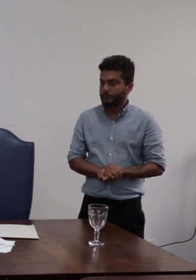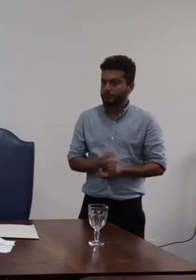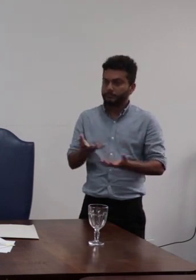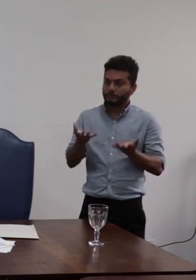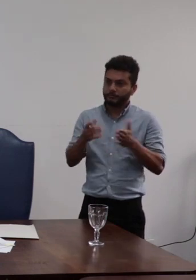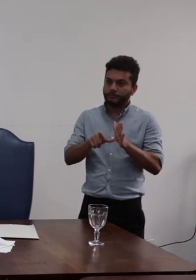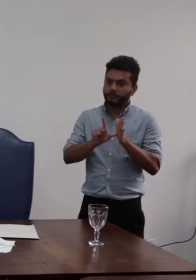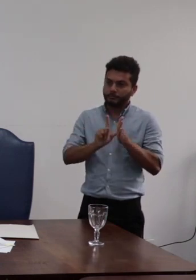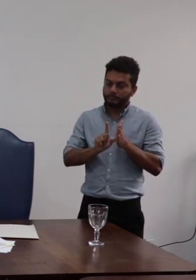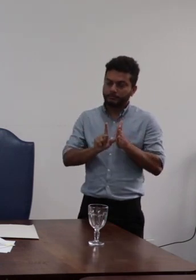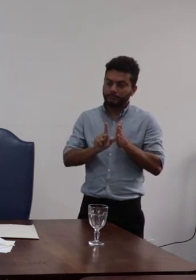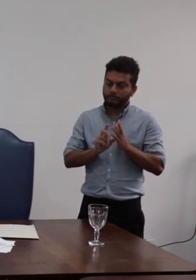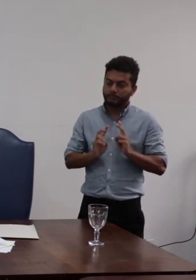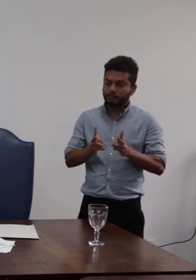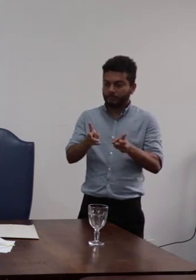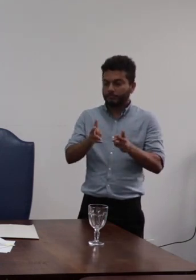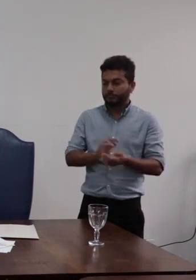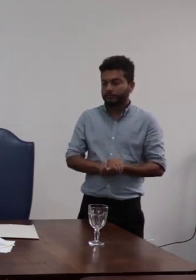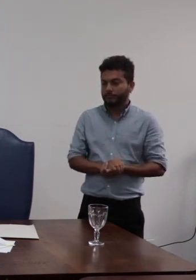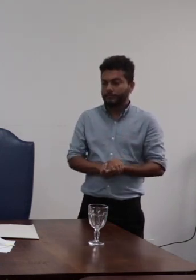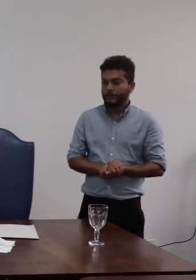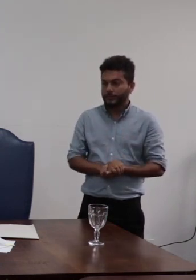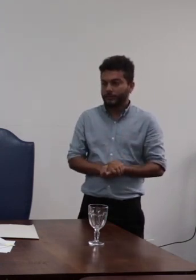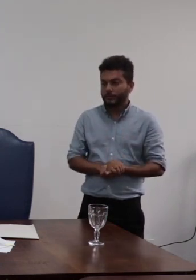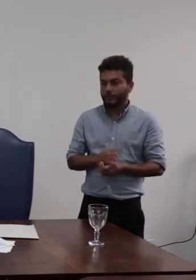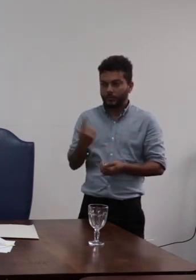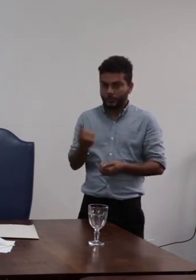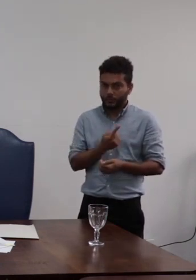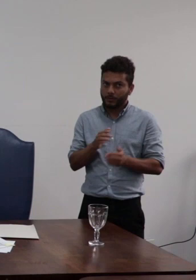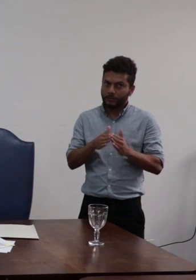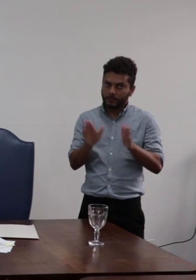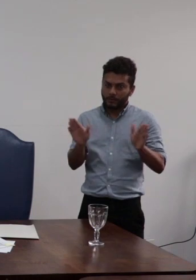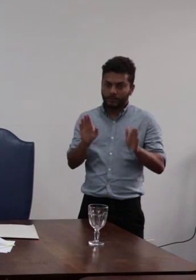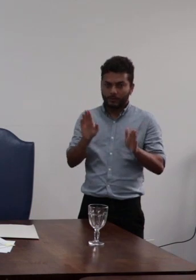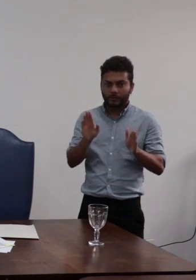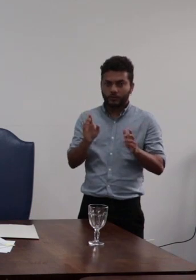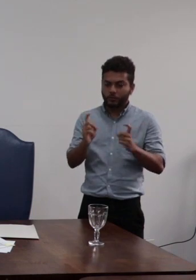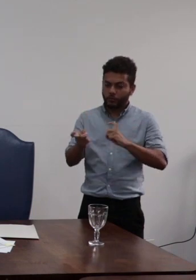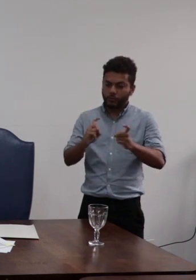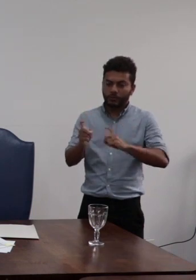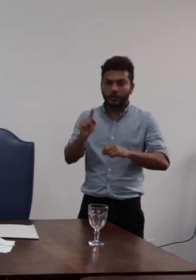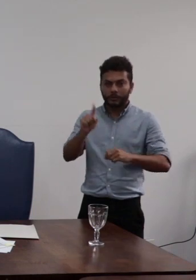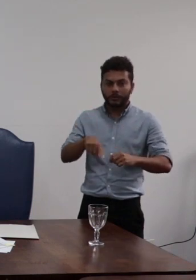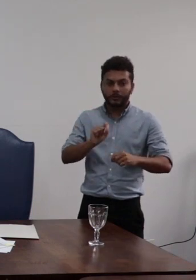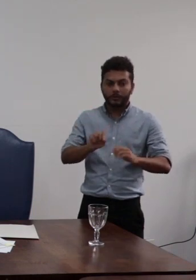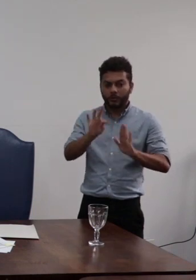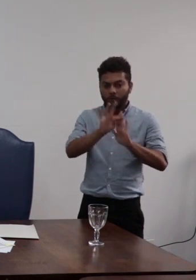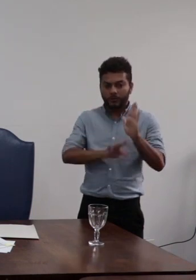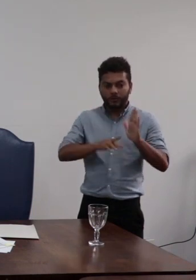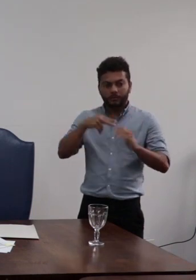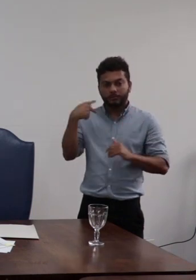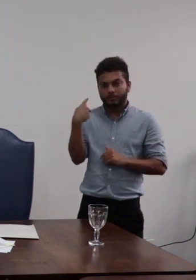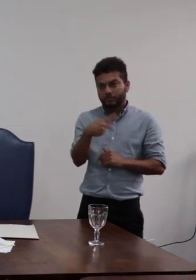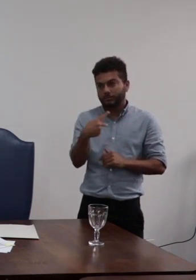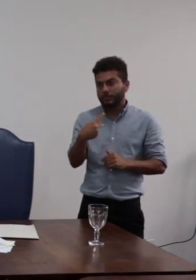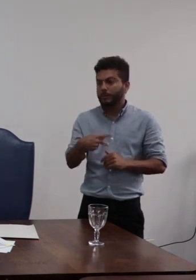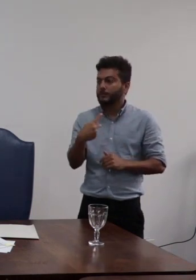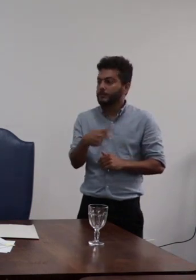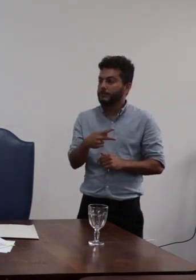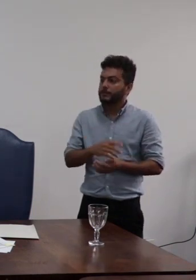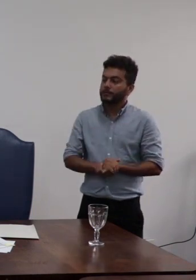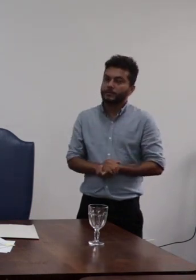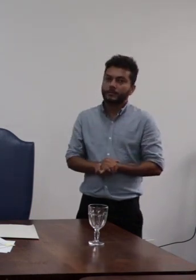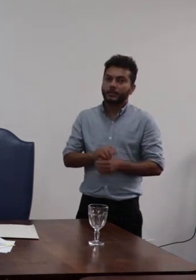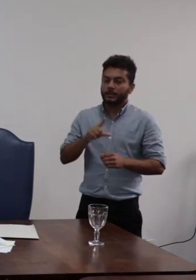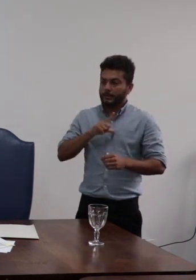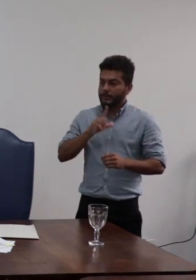obrigado que nós estamos colocando portanto em discussão o parecer emitido pelo relator a partir